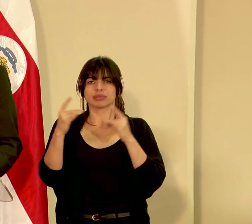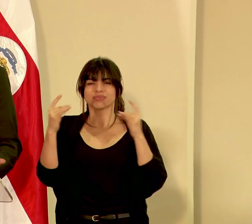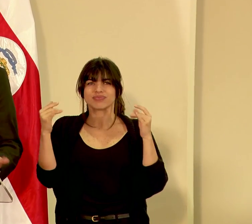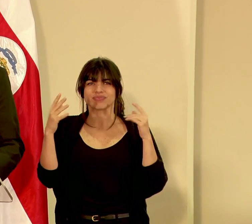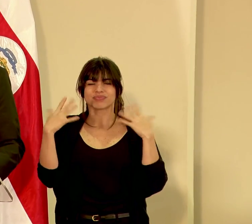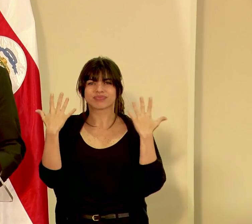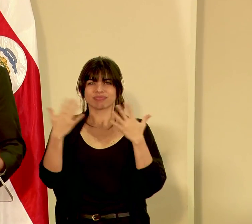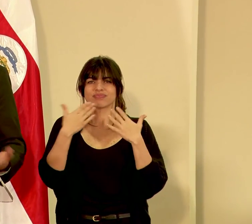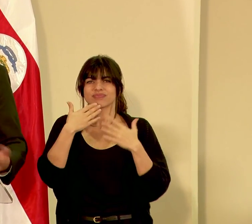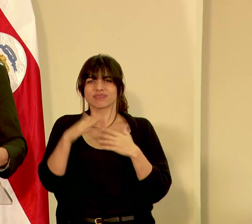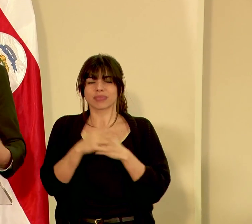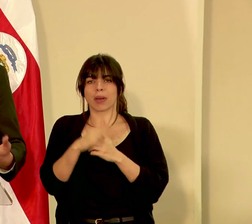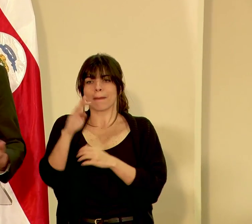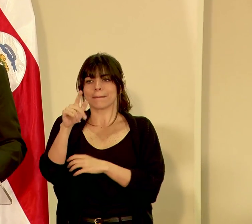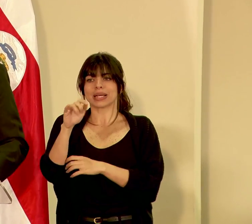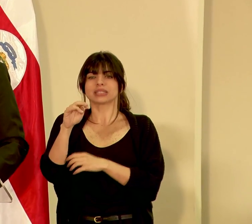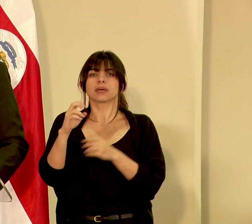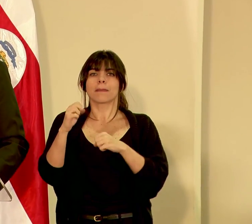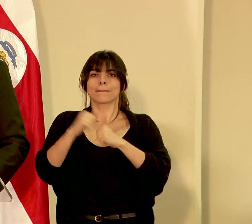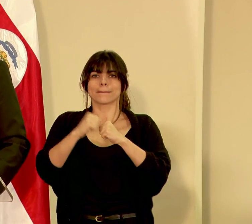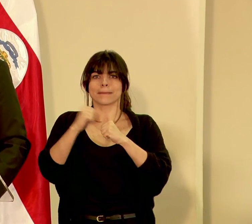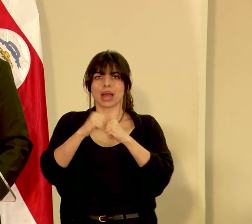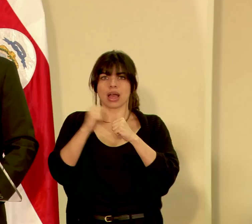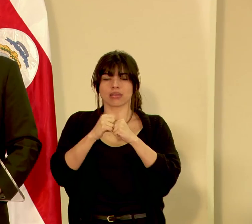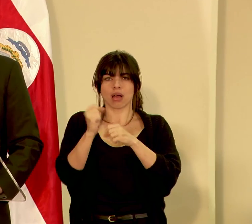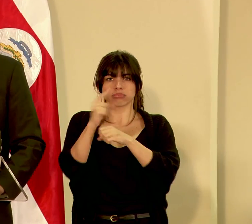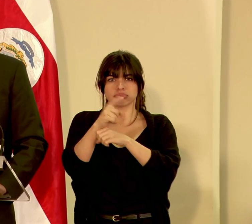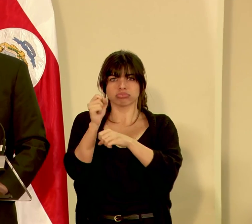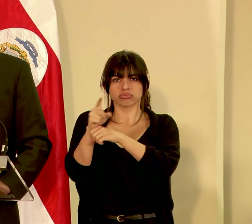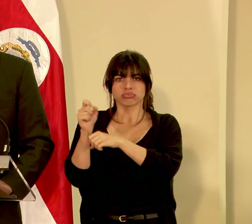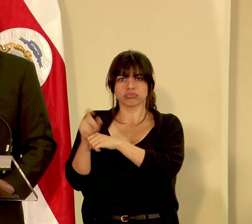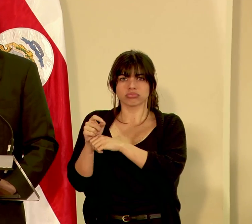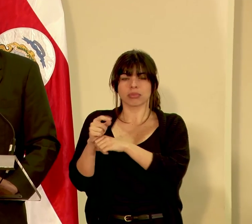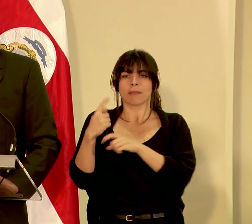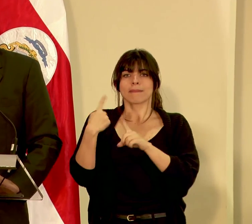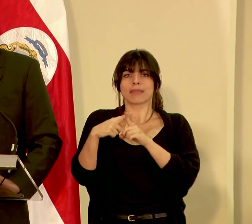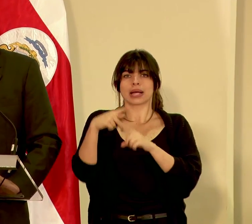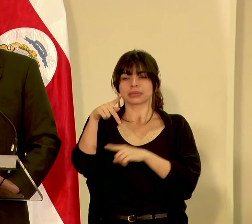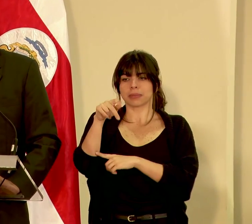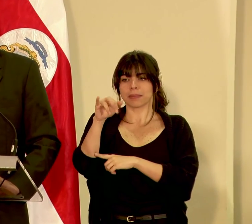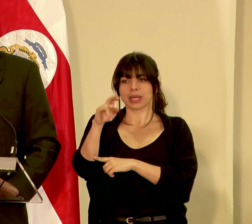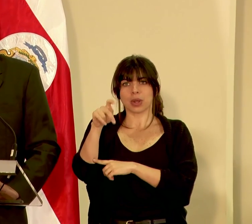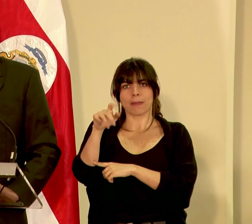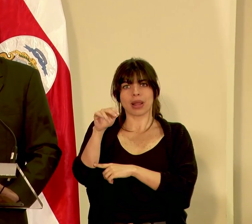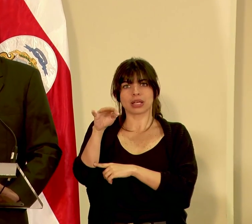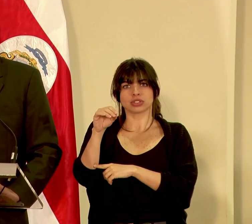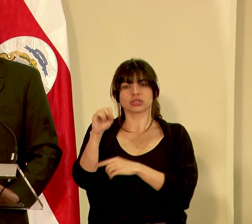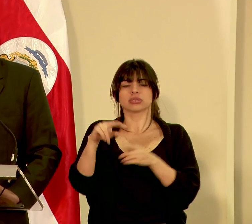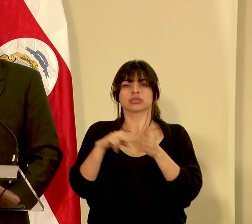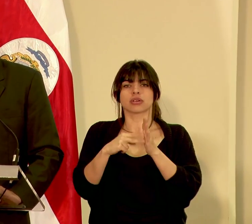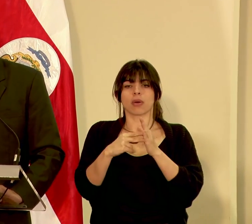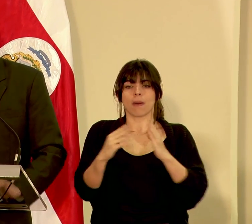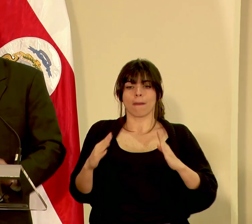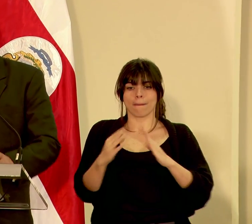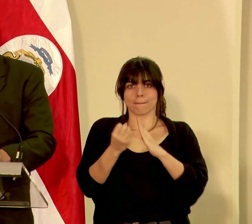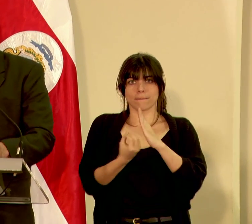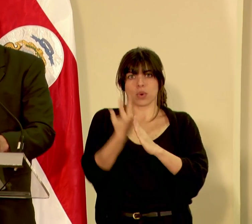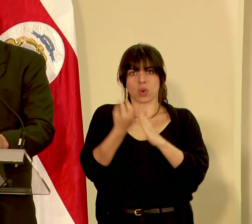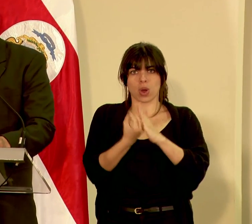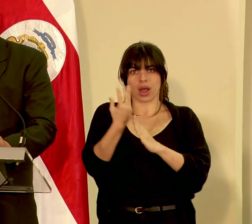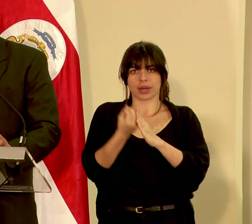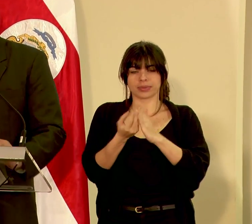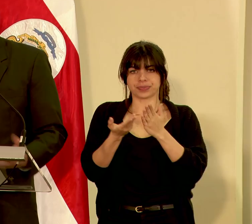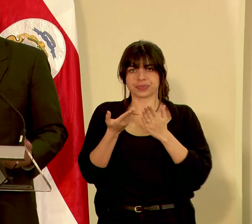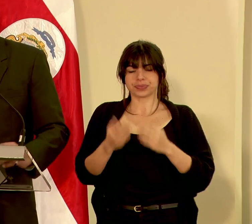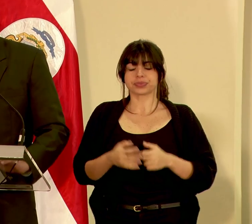balística, que es la expulsión de rocas, y también piroclastos que el volcán ha estado generando.